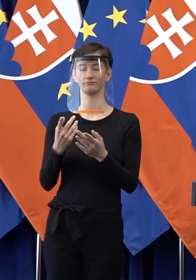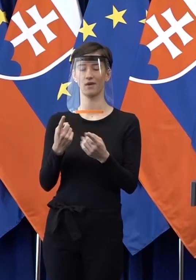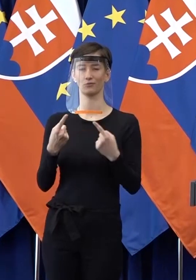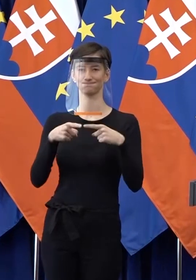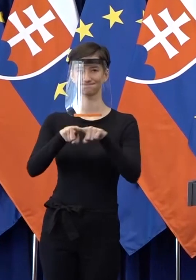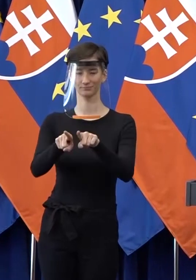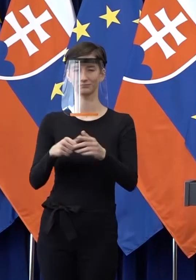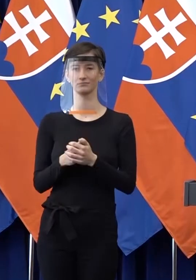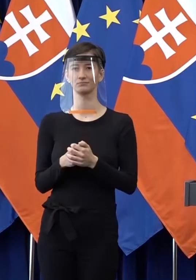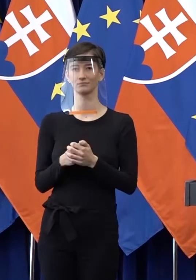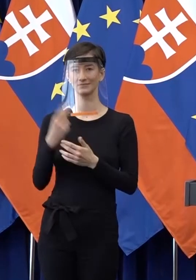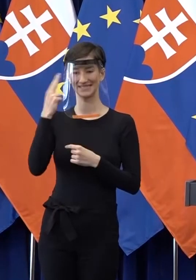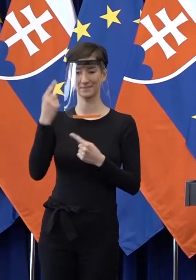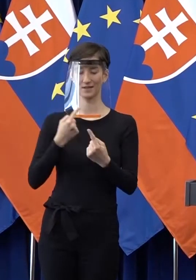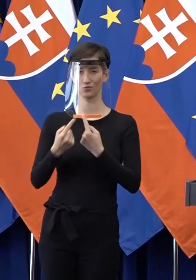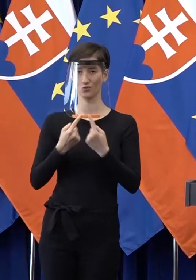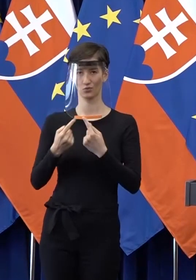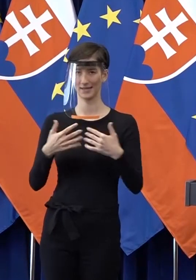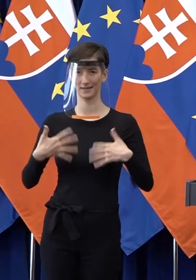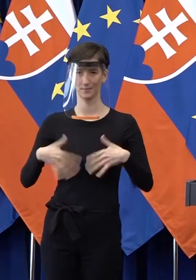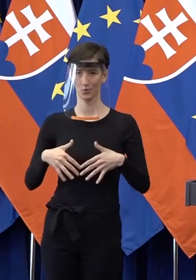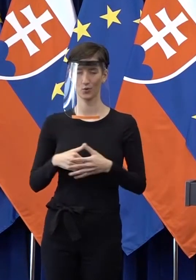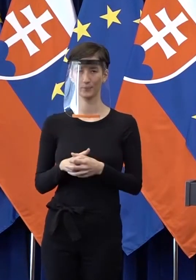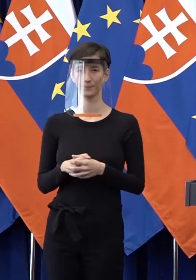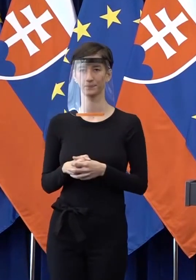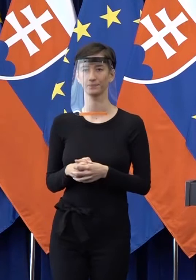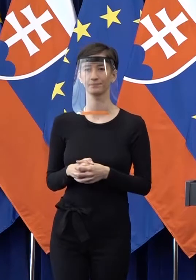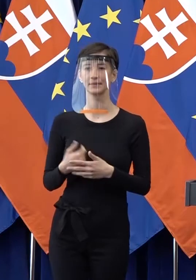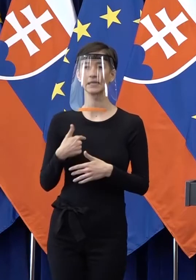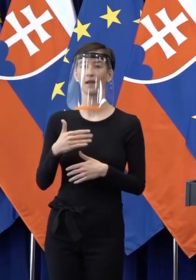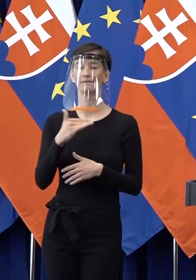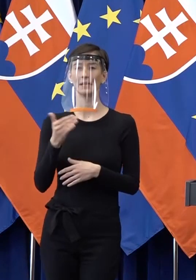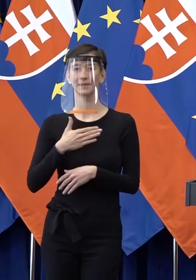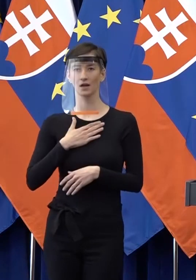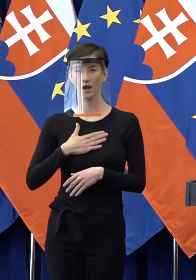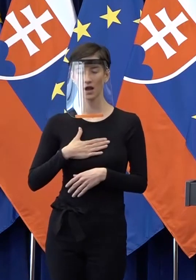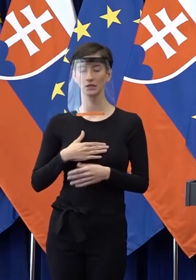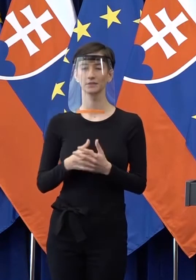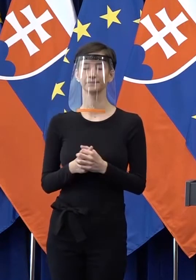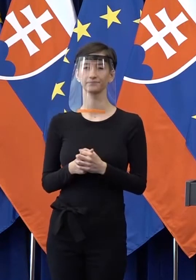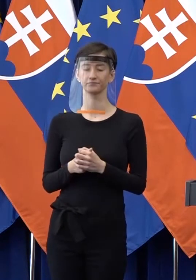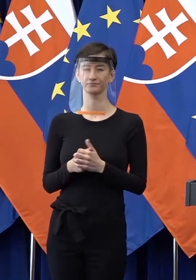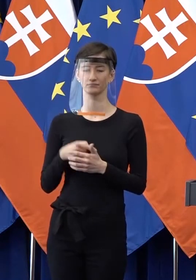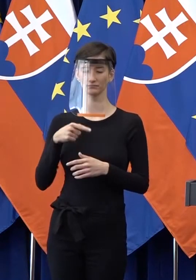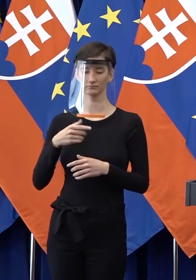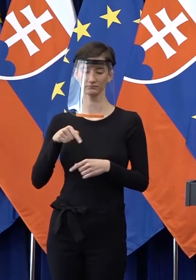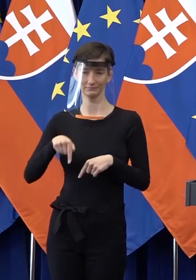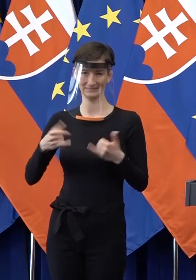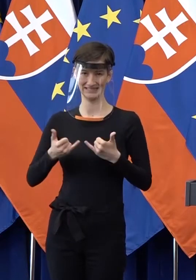že nedošlo medzi partnermi k dohode. Ja som veľmi rád, že táto vláda